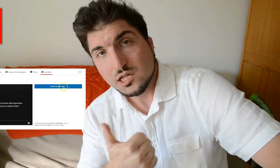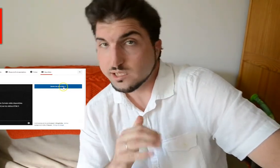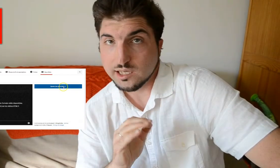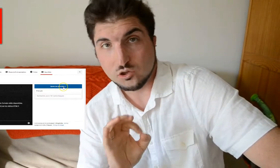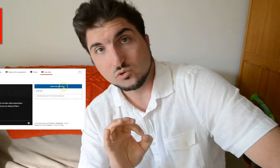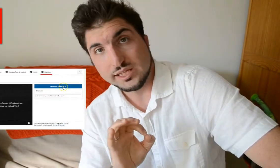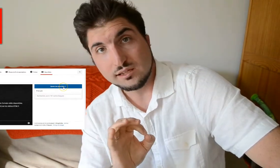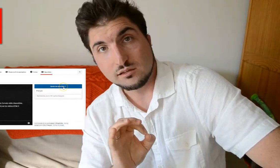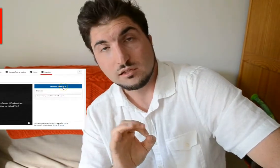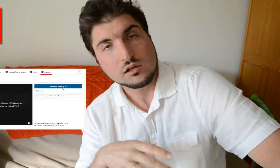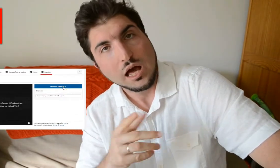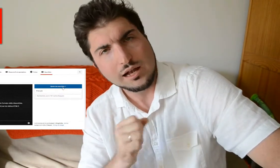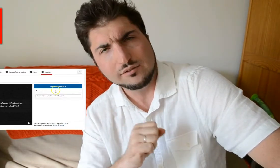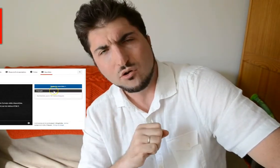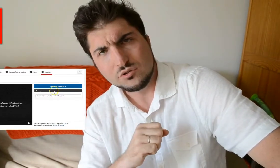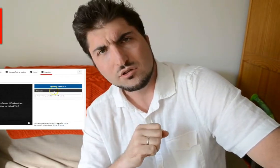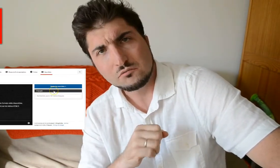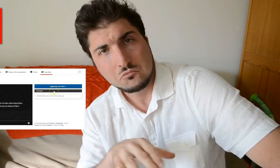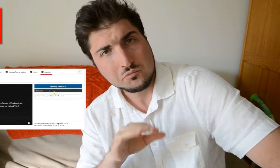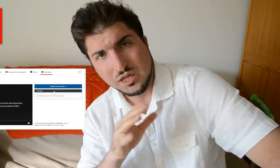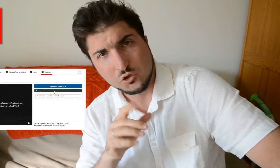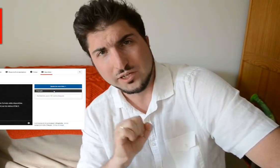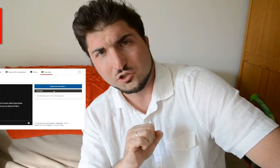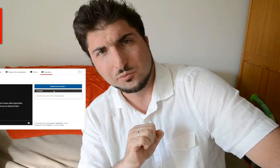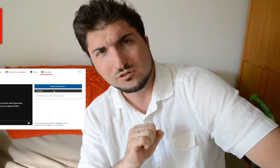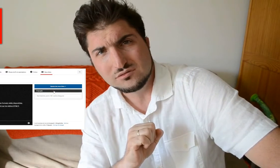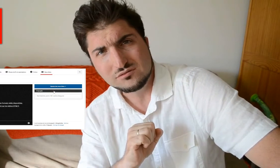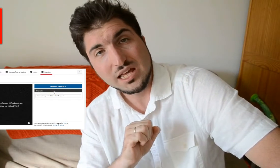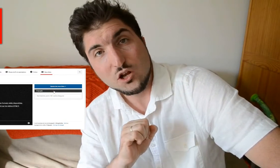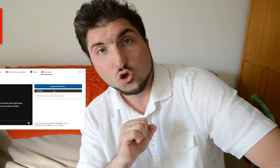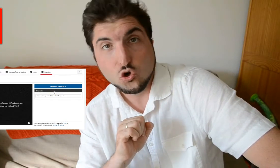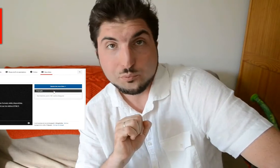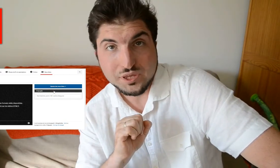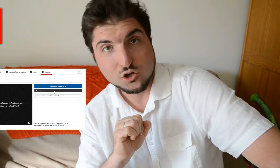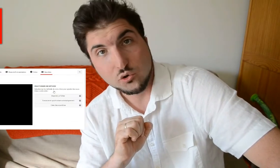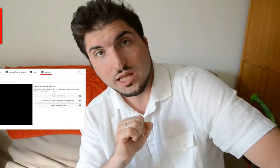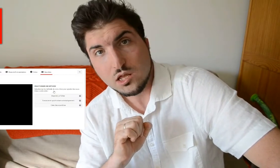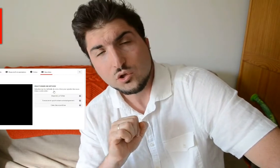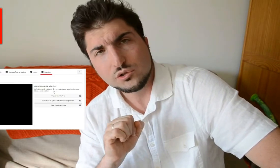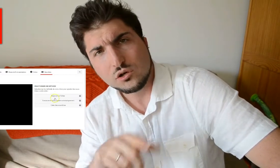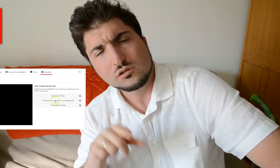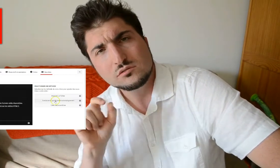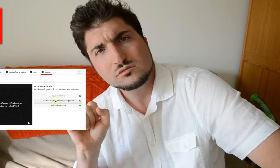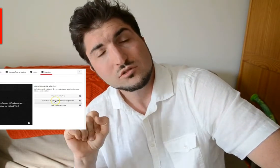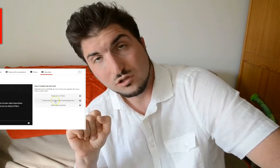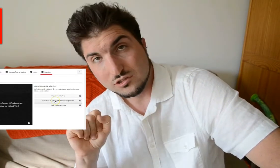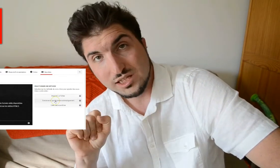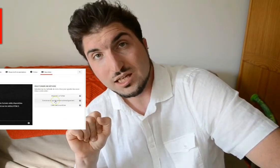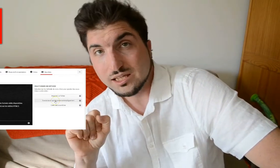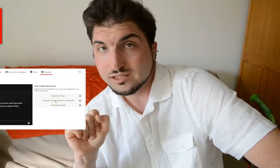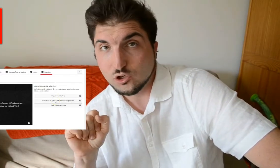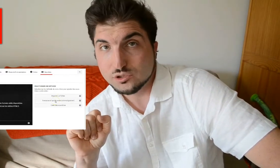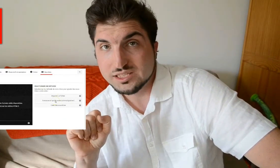Écrire son texte à l'avance, bien correctement. Et le copier-coller dans Transcrire et Synchroniser